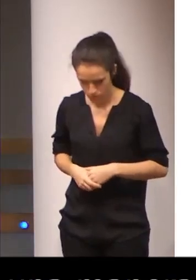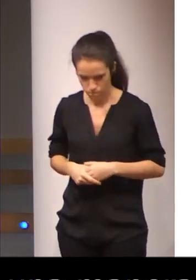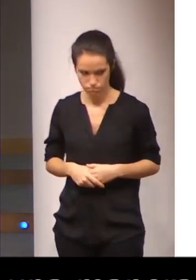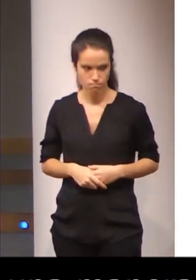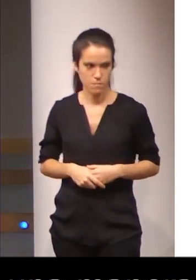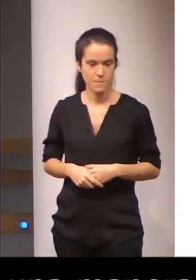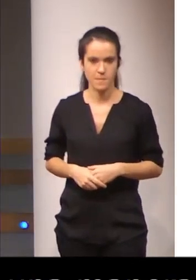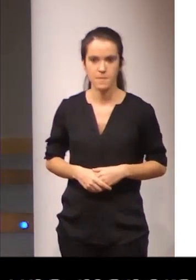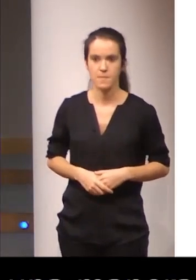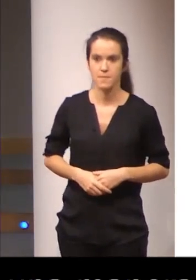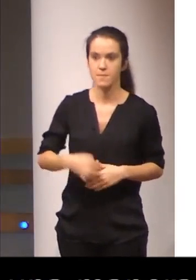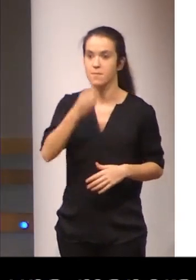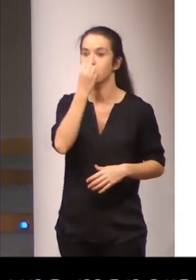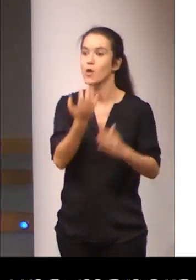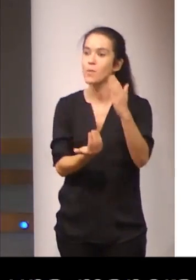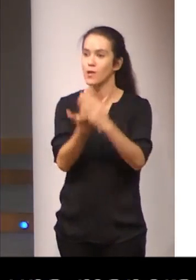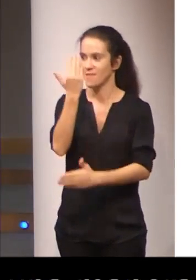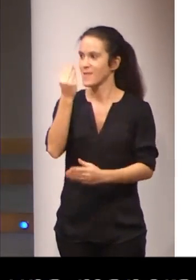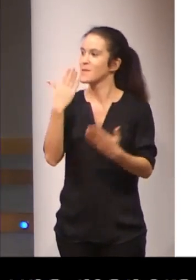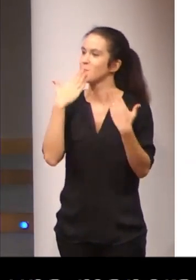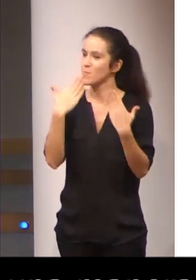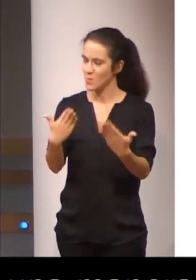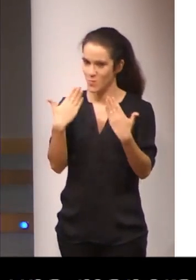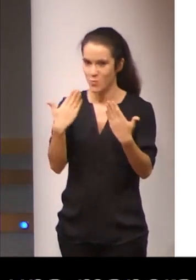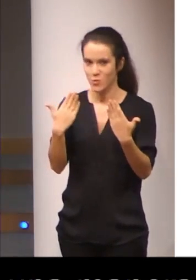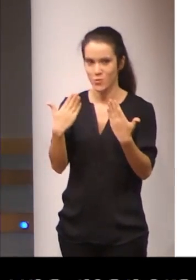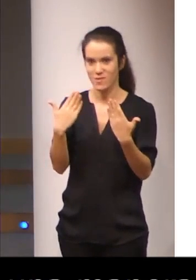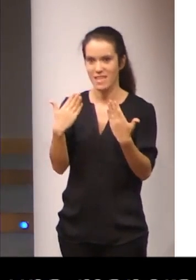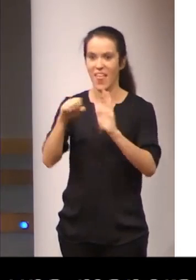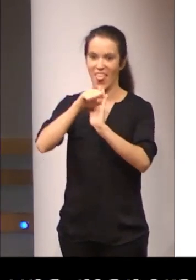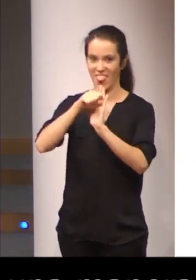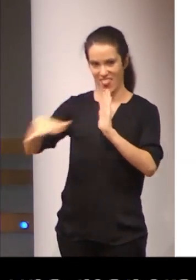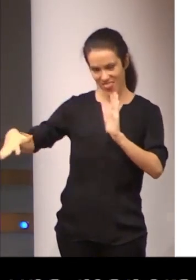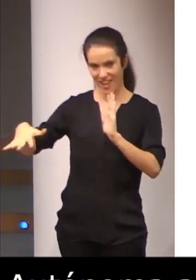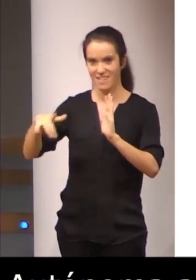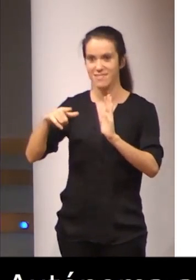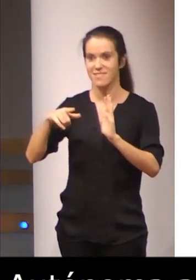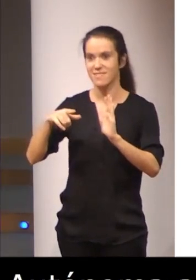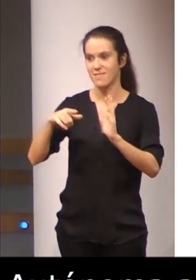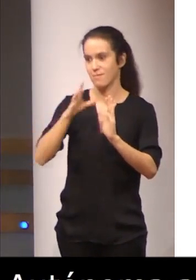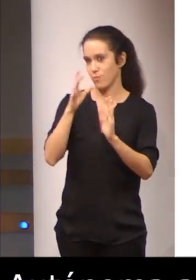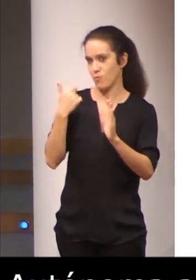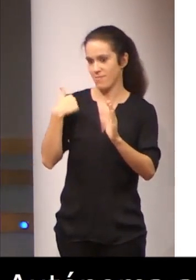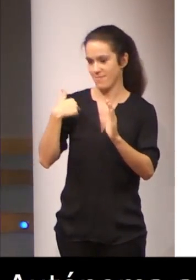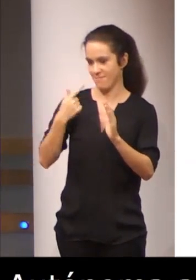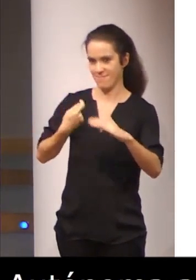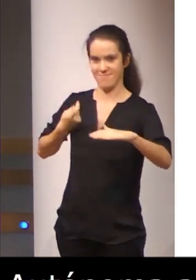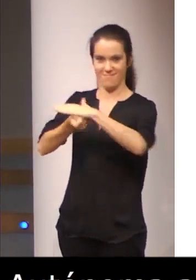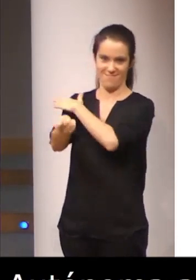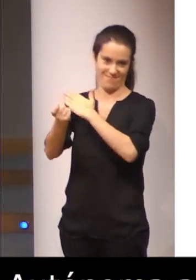Buenos días. Muchas gracias al CNLSE por aceptar nuestra